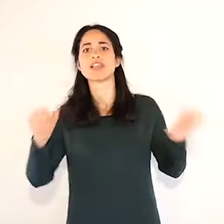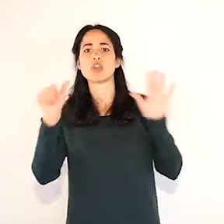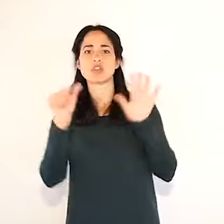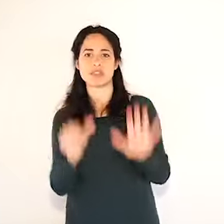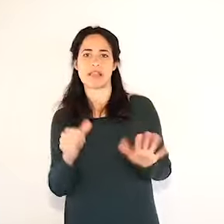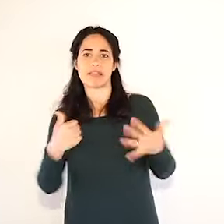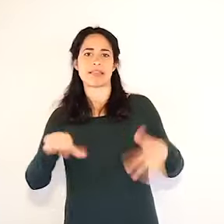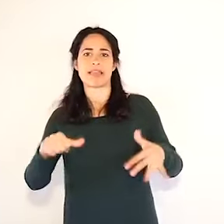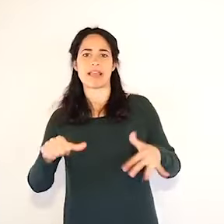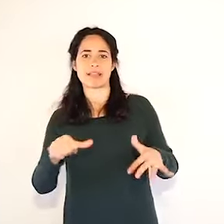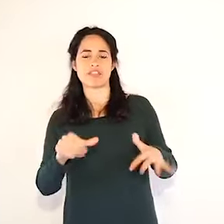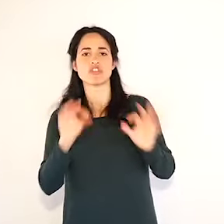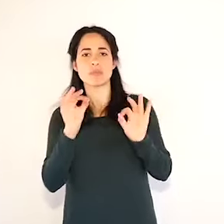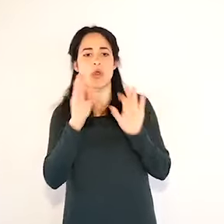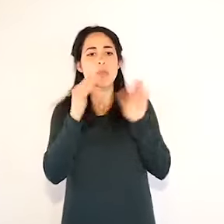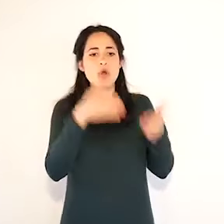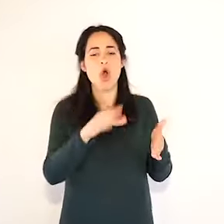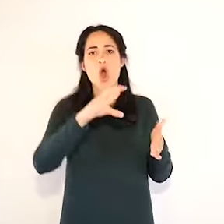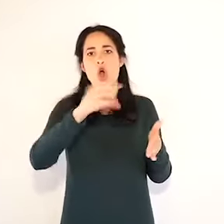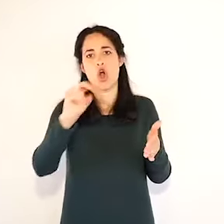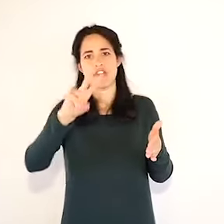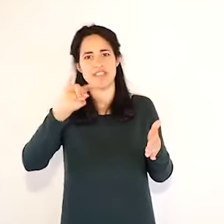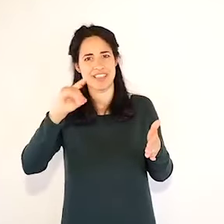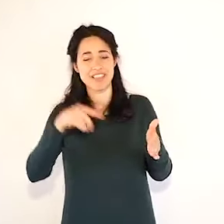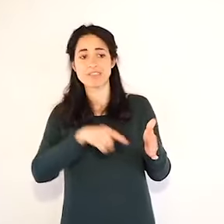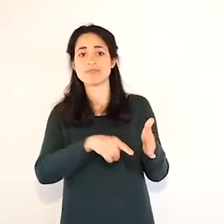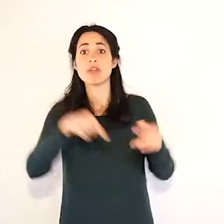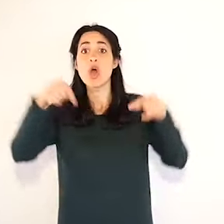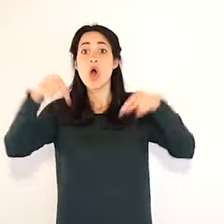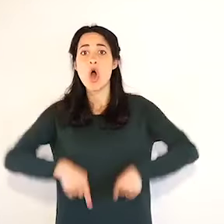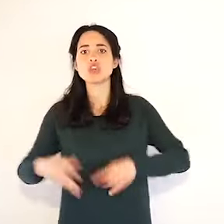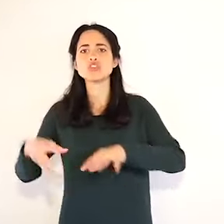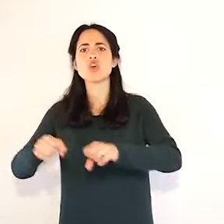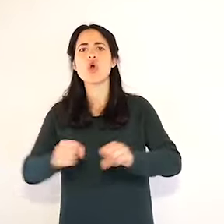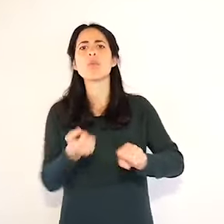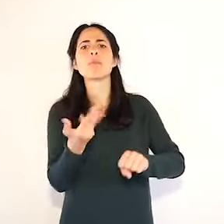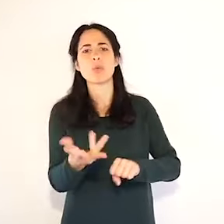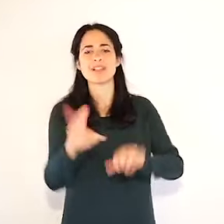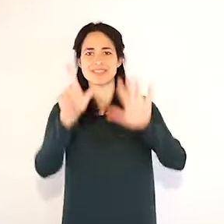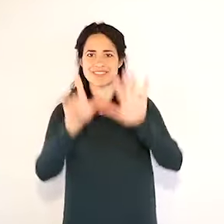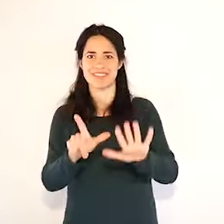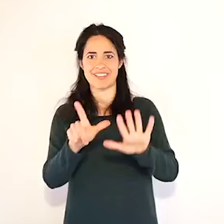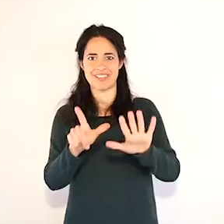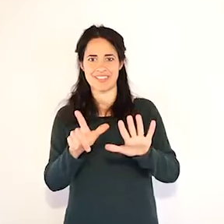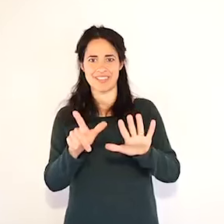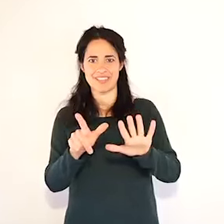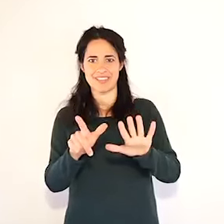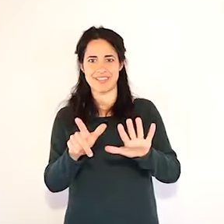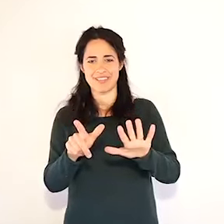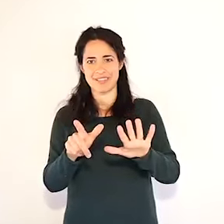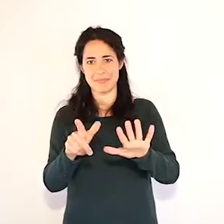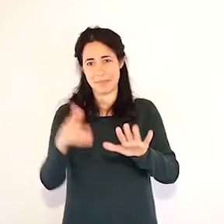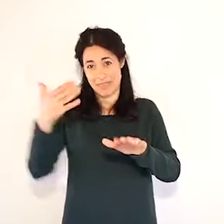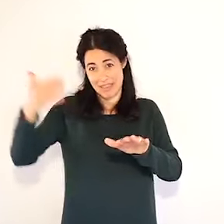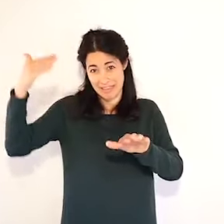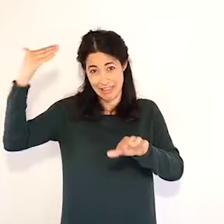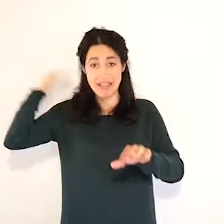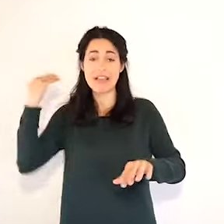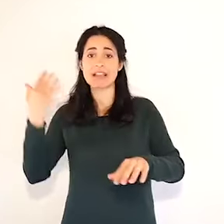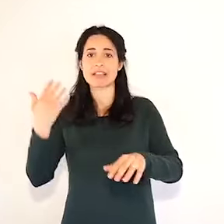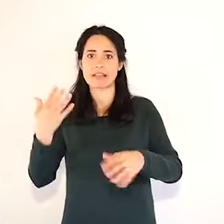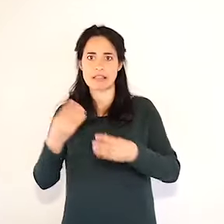e ne abbiamo ovviamente avuti nel pieno dell'epidemia occupati, avevamo fino a 16,